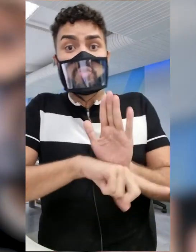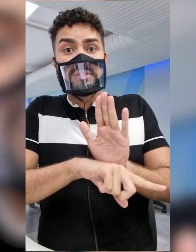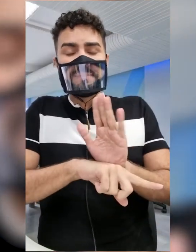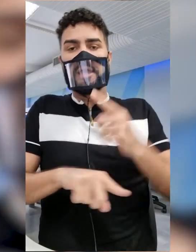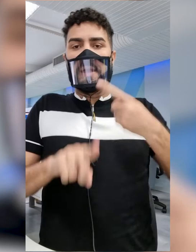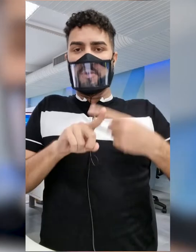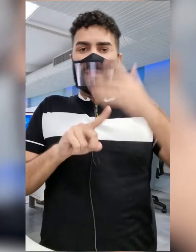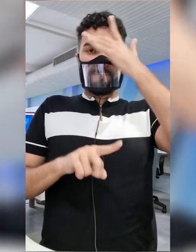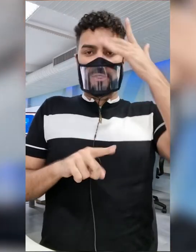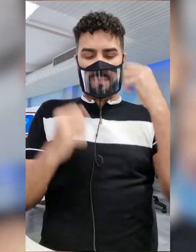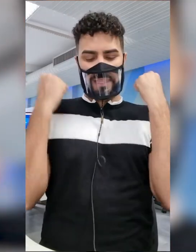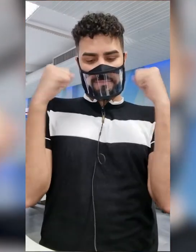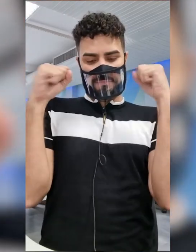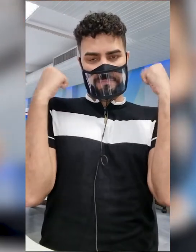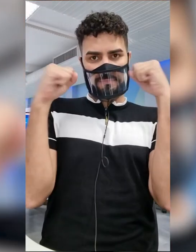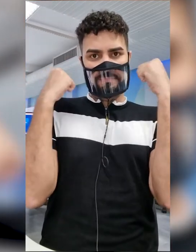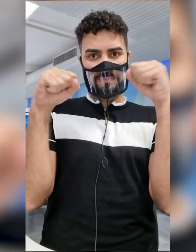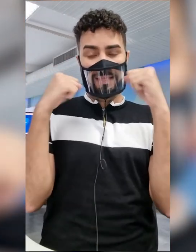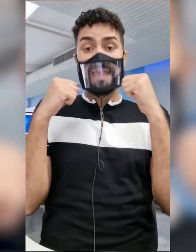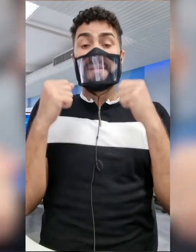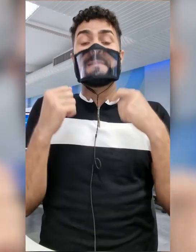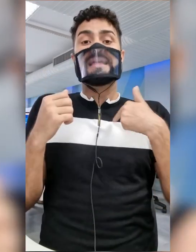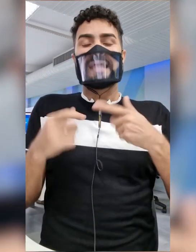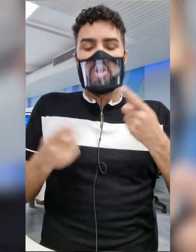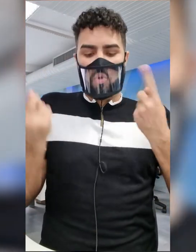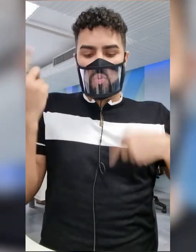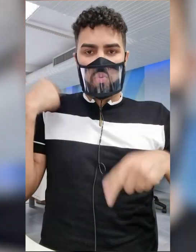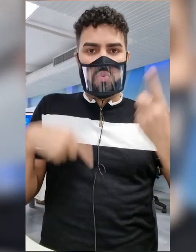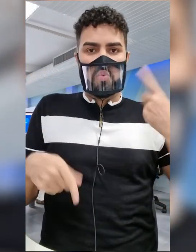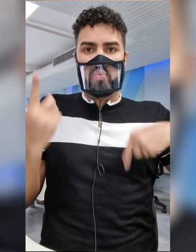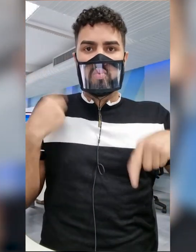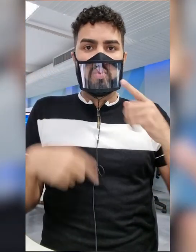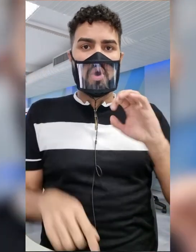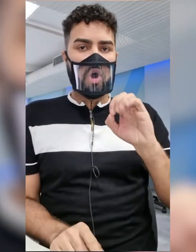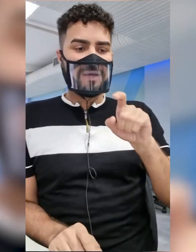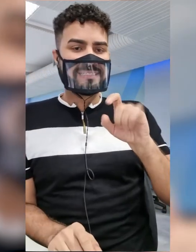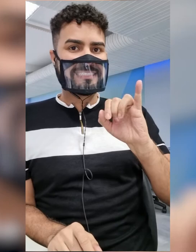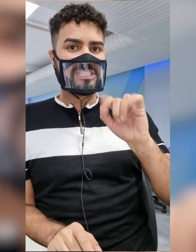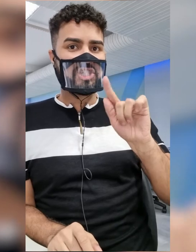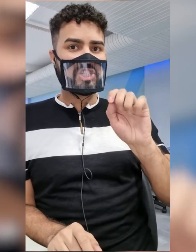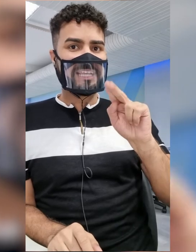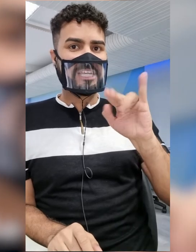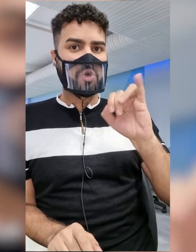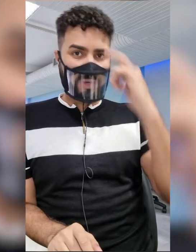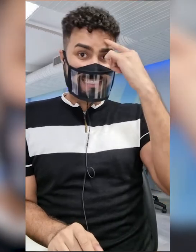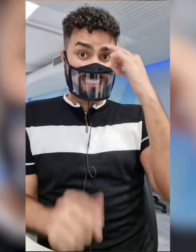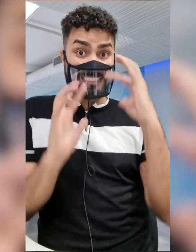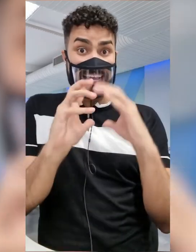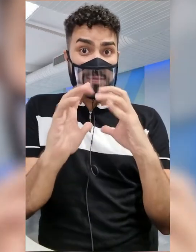Porque a pessoa que pratica exercícios físicos, ela oxigena mais o cérebro. E, consequentemente, ela tem uma melhora na sua